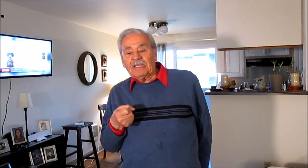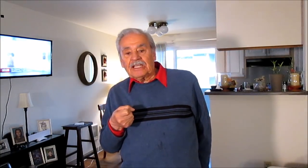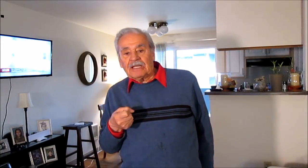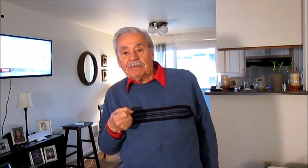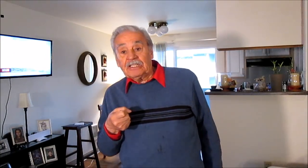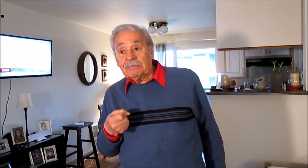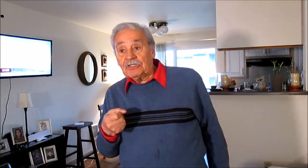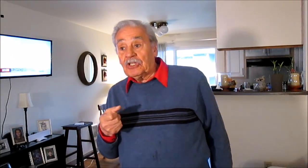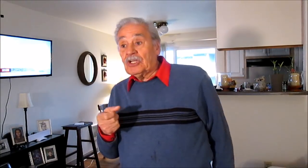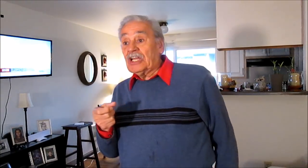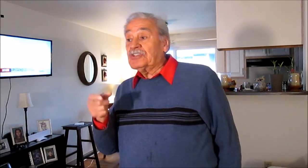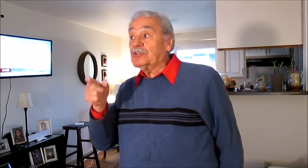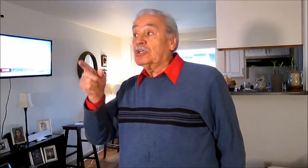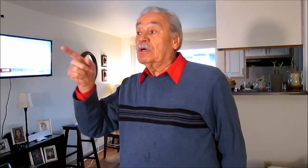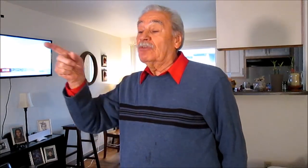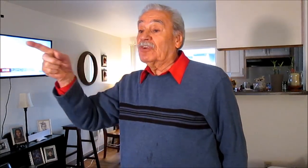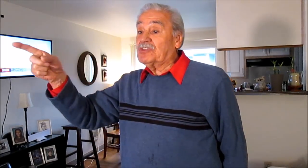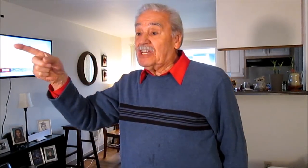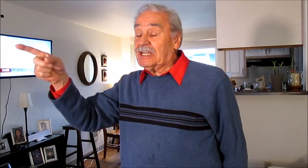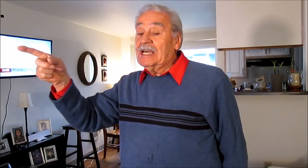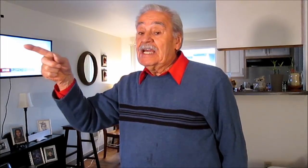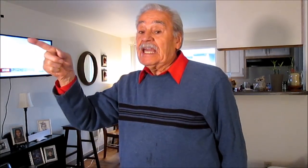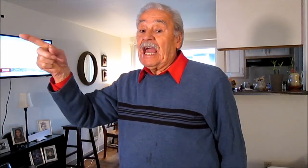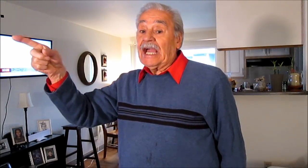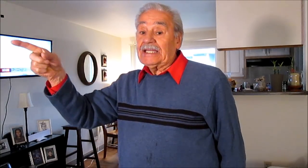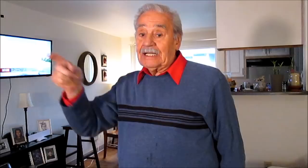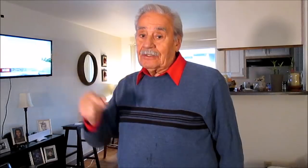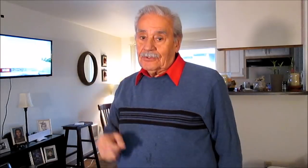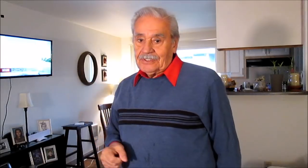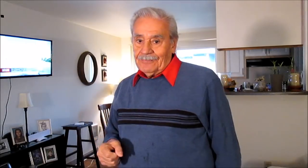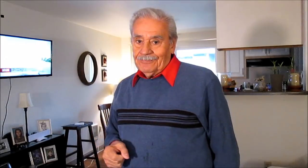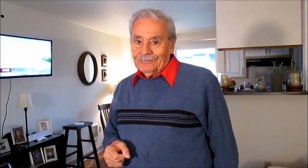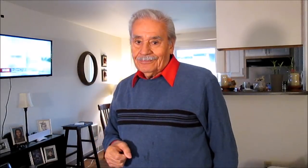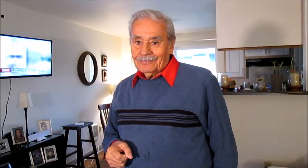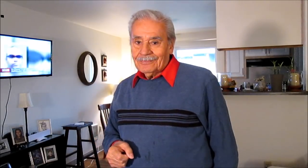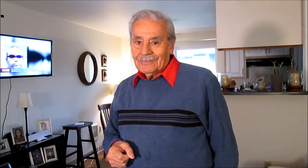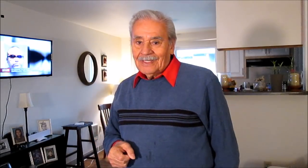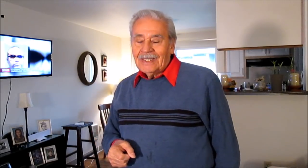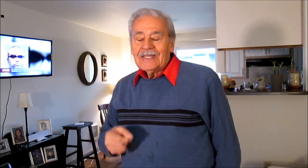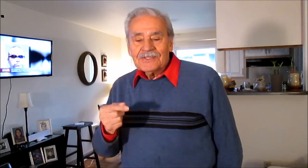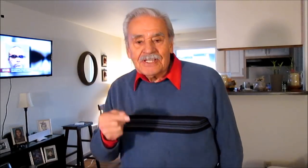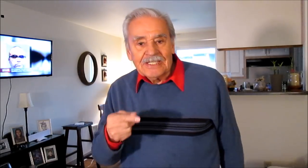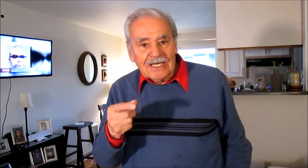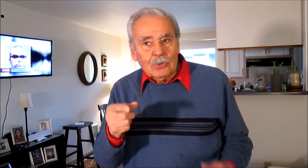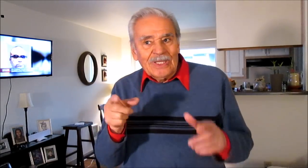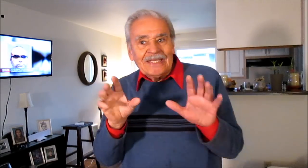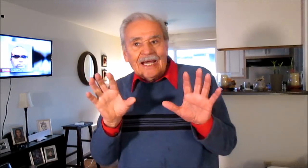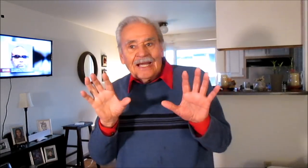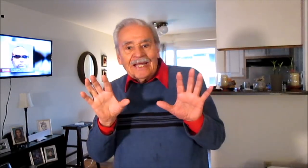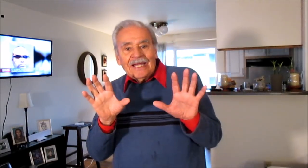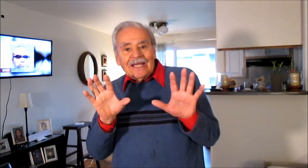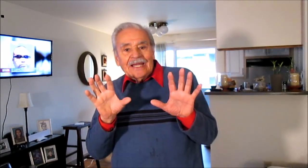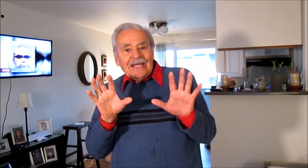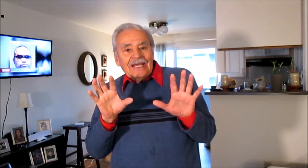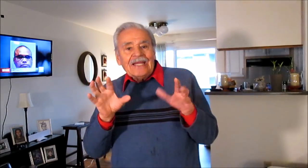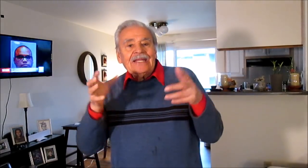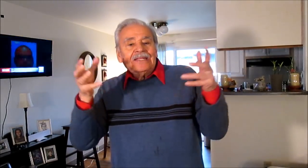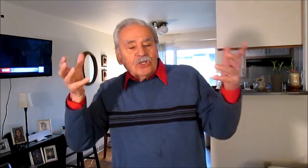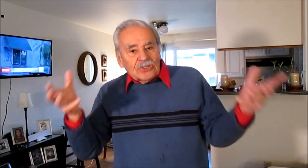tiene que dar 20 millones de dólares y yo le voy a ofrecer que haga tal cosa. Entonces, te das cuenta dónde